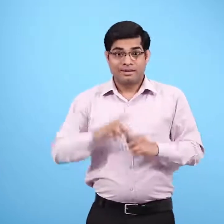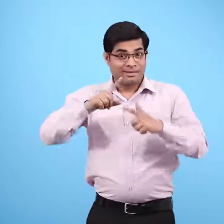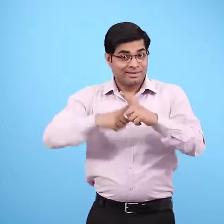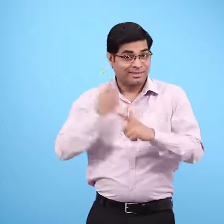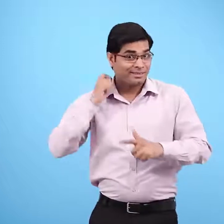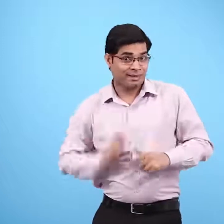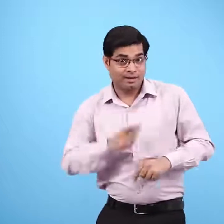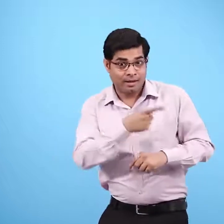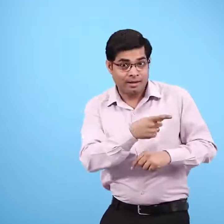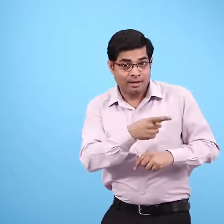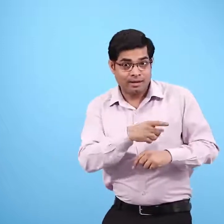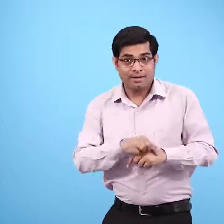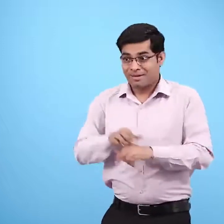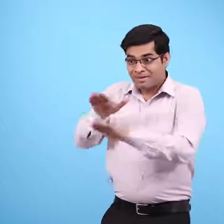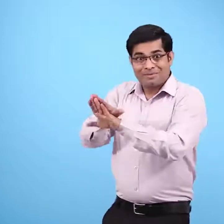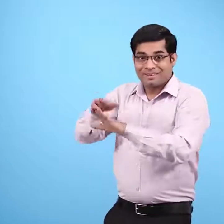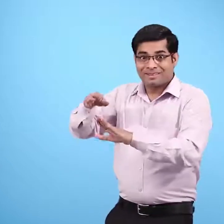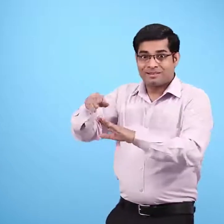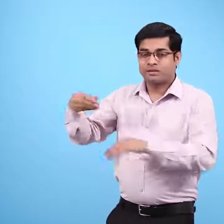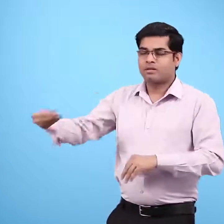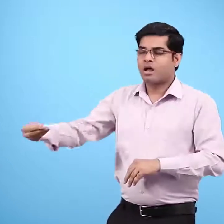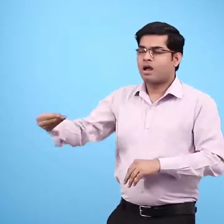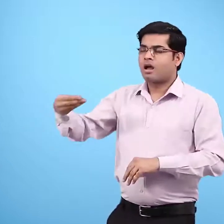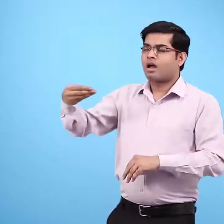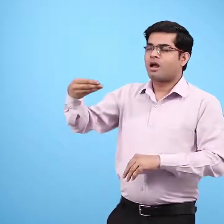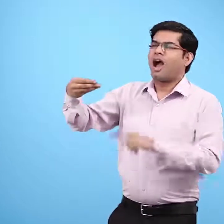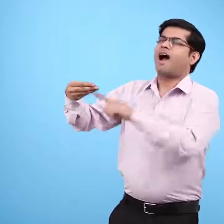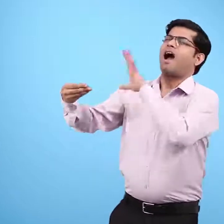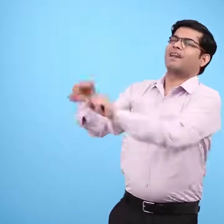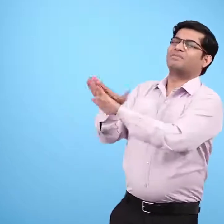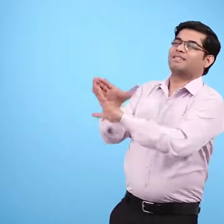तली हुई मचली को तो जुम्पा ने बिना चखे ही पहचान लिया